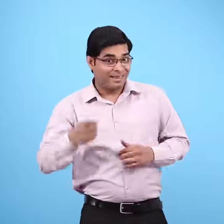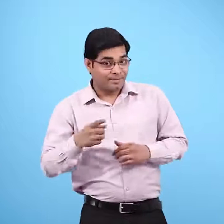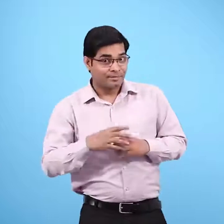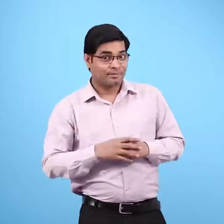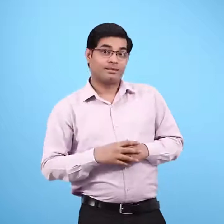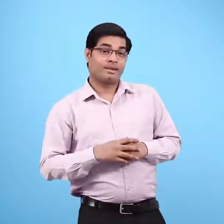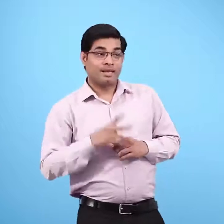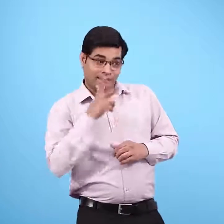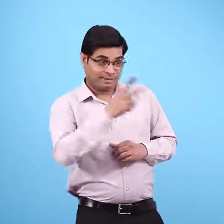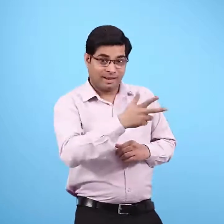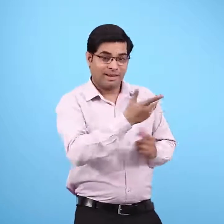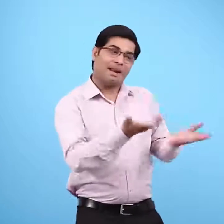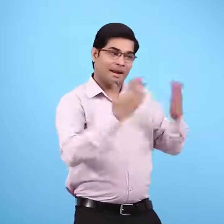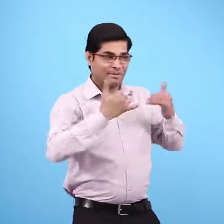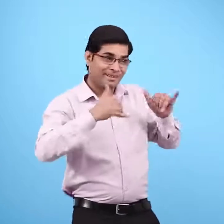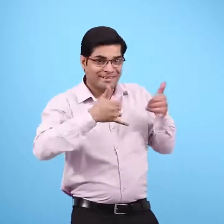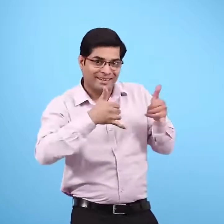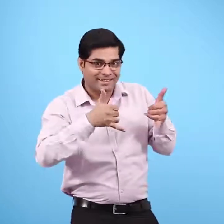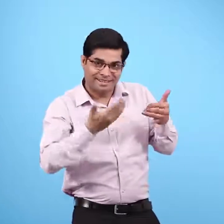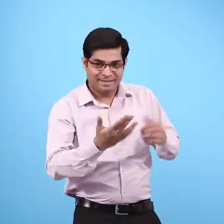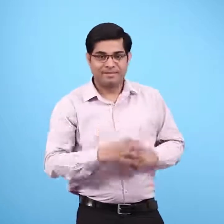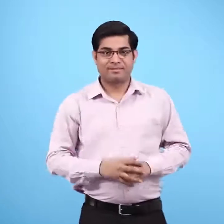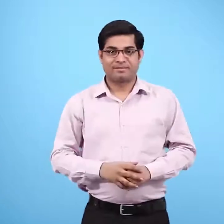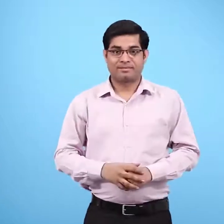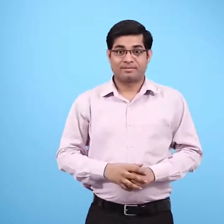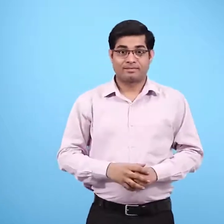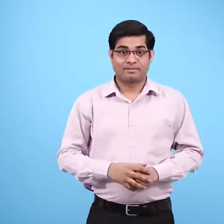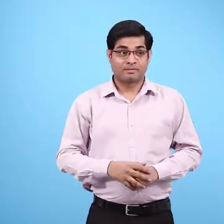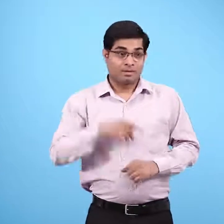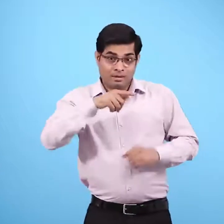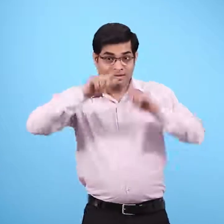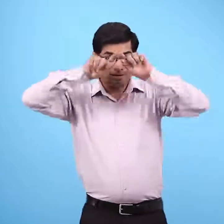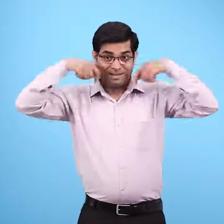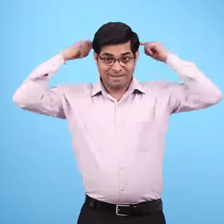से बोली चलो एक खेल खेलते हैं